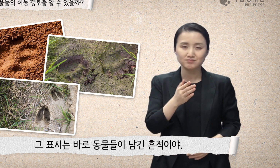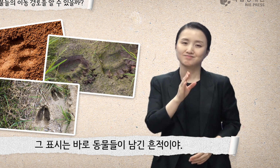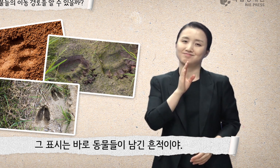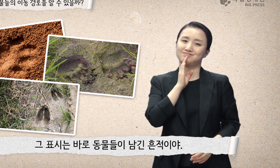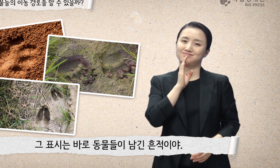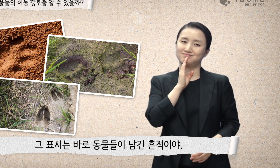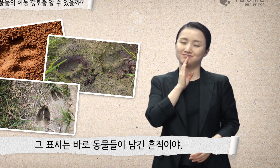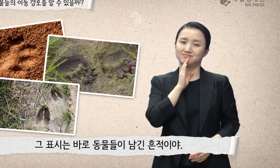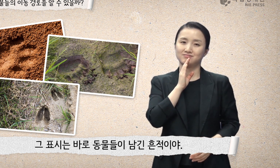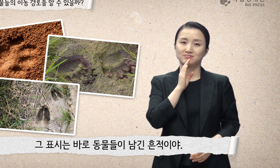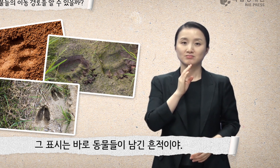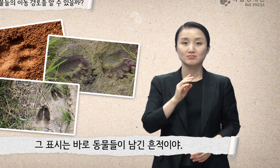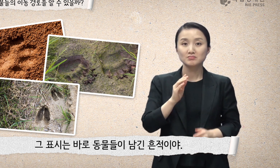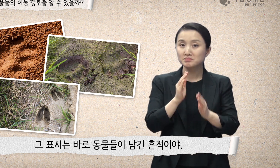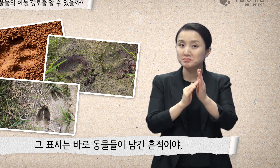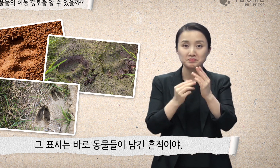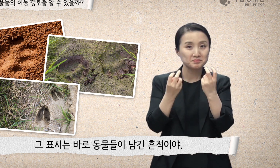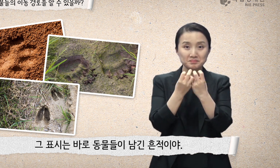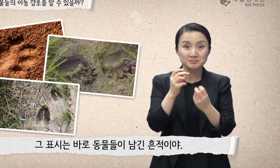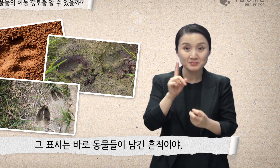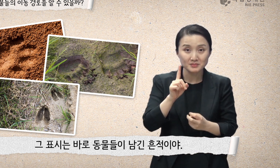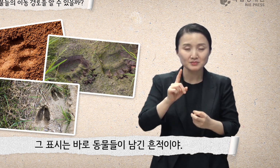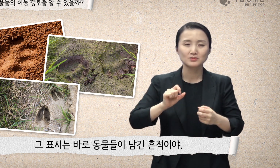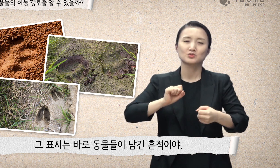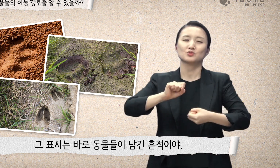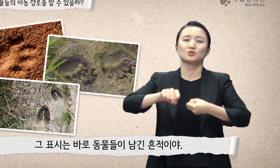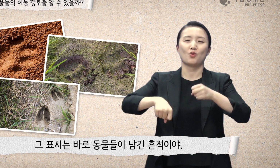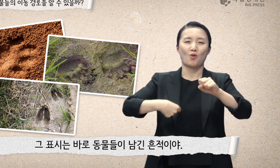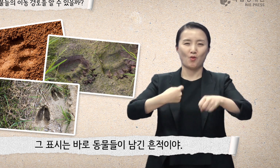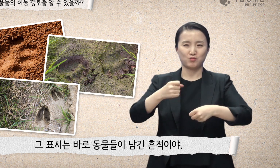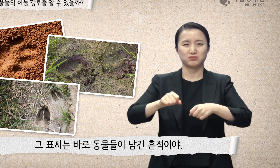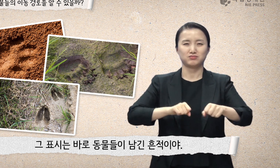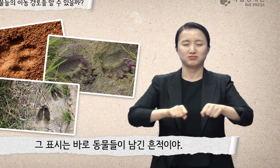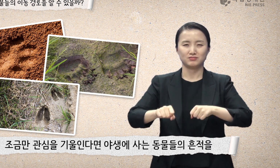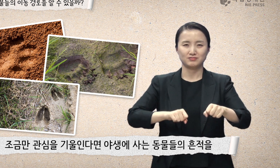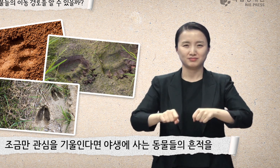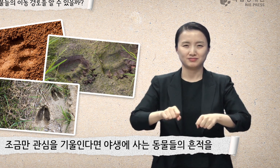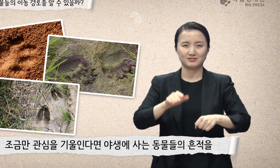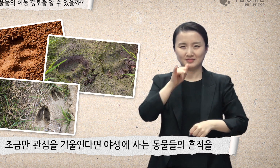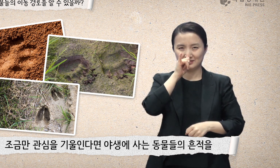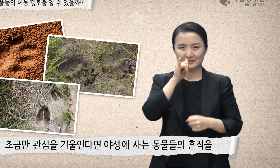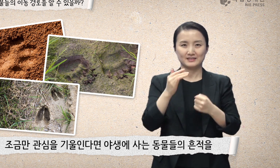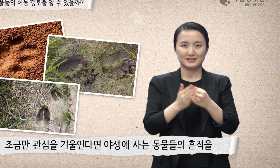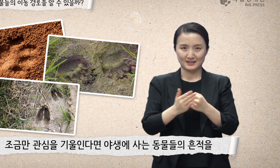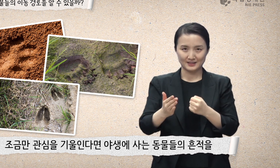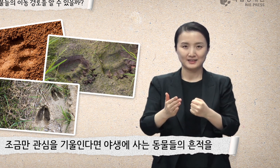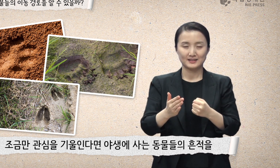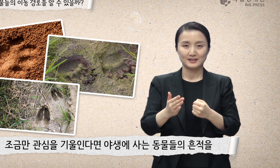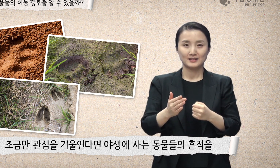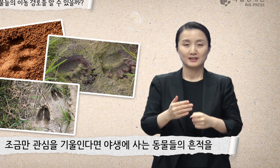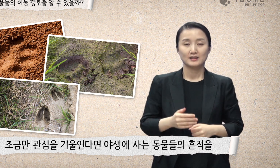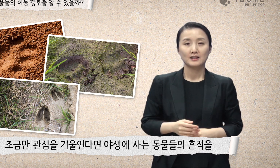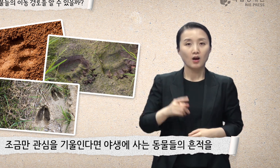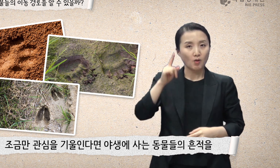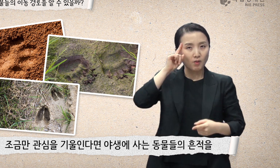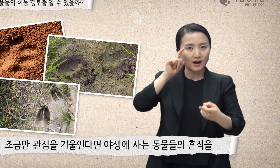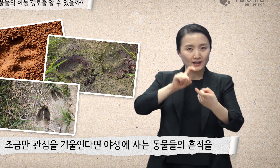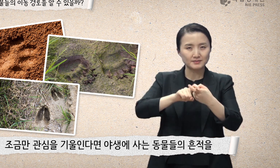표시는 바로 동물들이 남긴 흔적이야. 조금만 관심을 기울인다면 야생에 사는